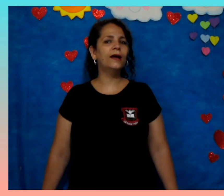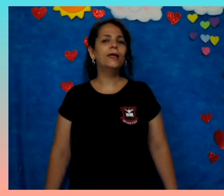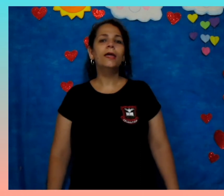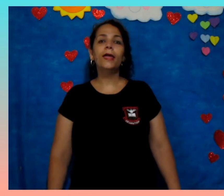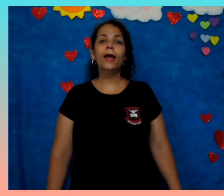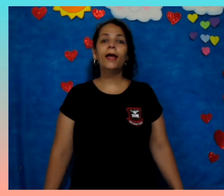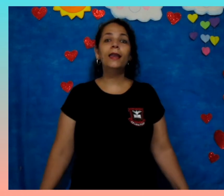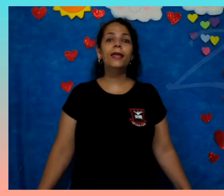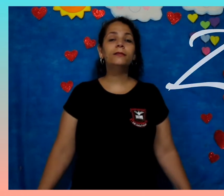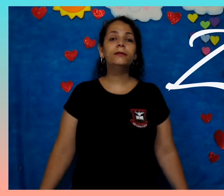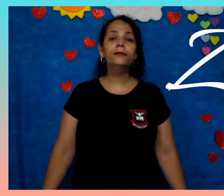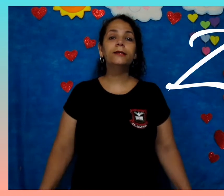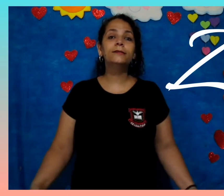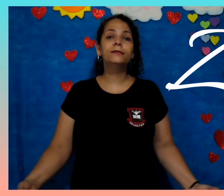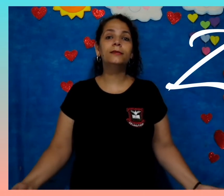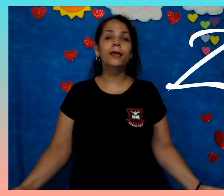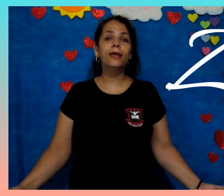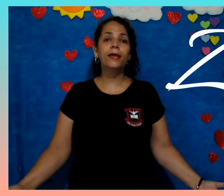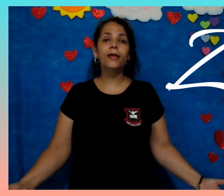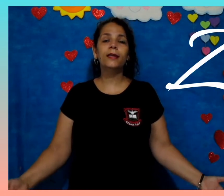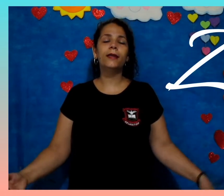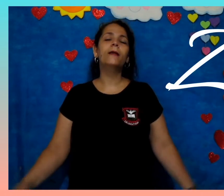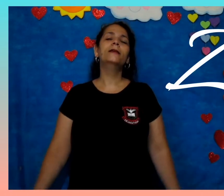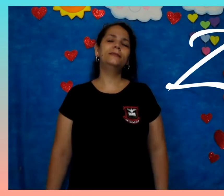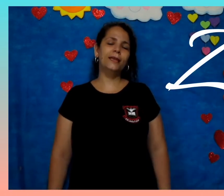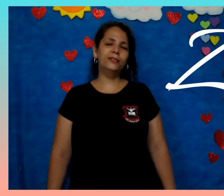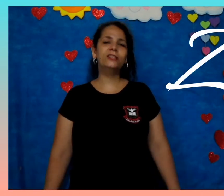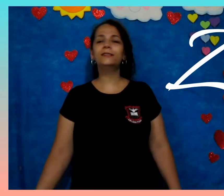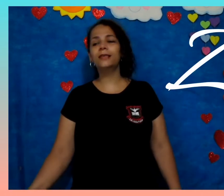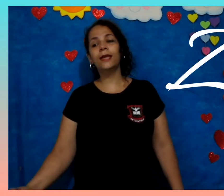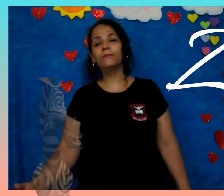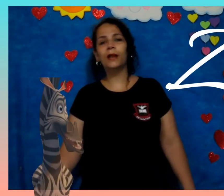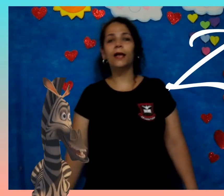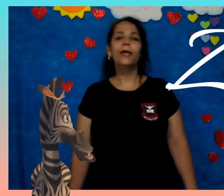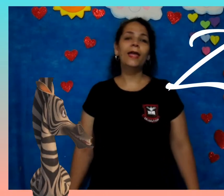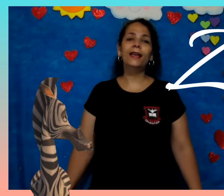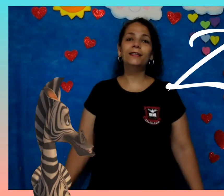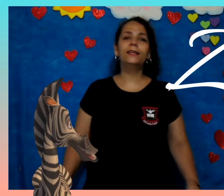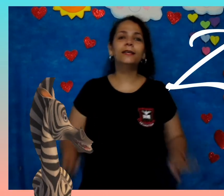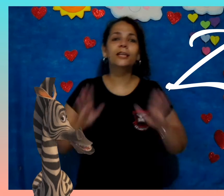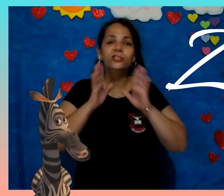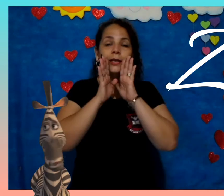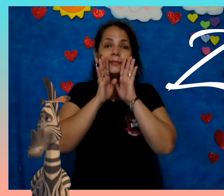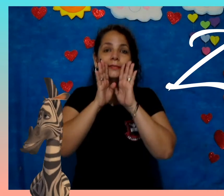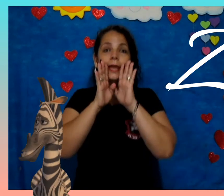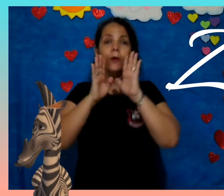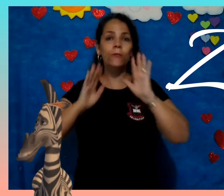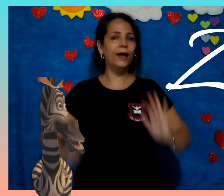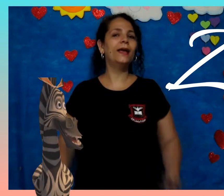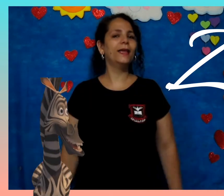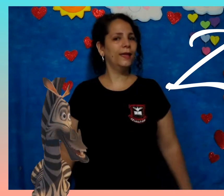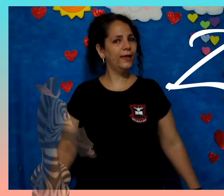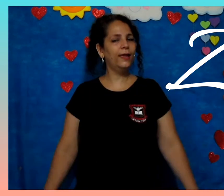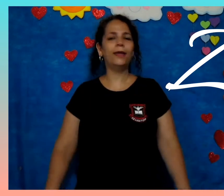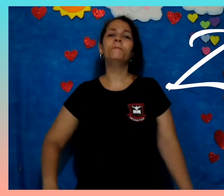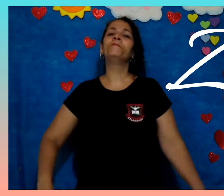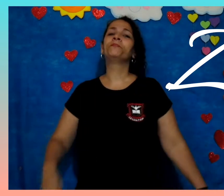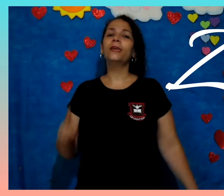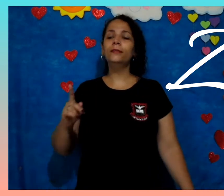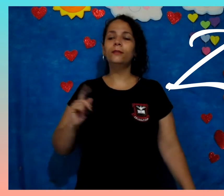É a letrinha Z, Z de Zebra. É a letrinha da tia Zelma, é? Então,